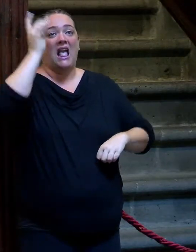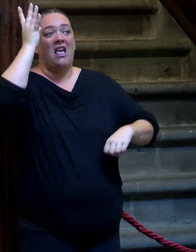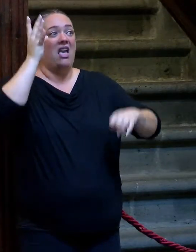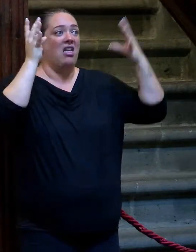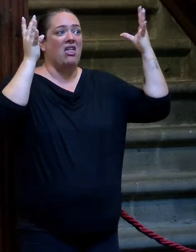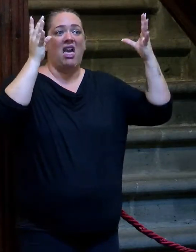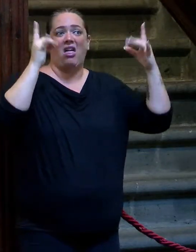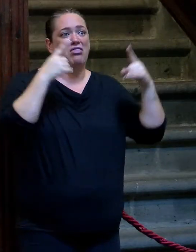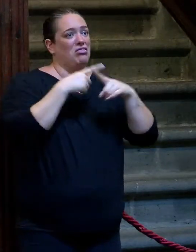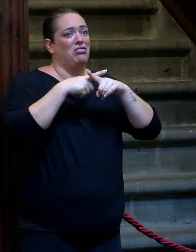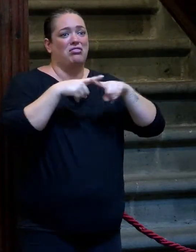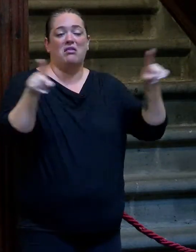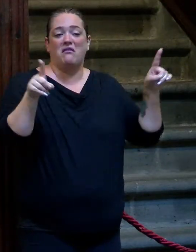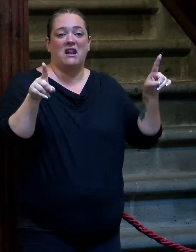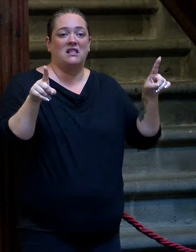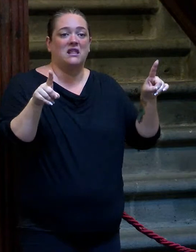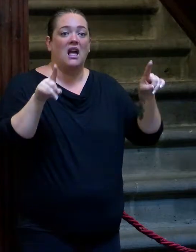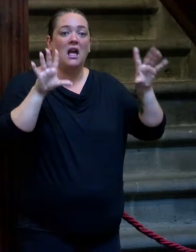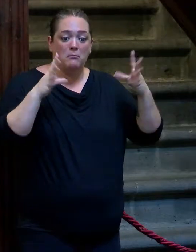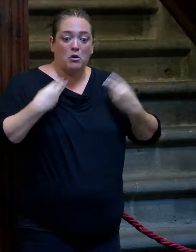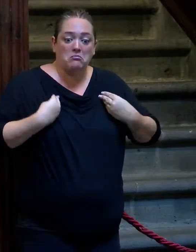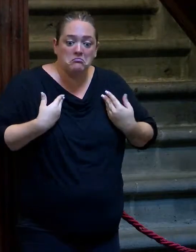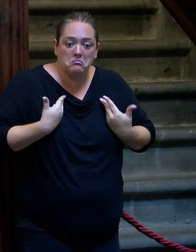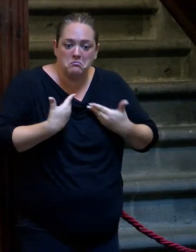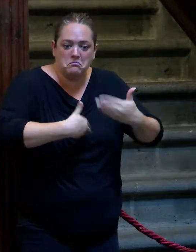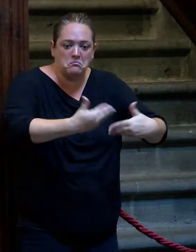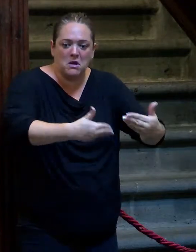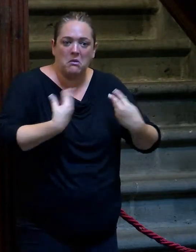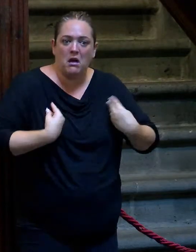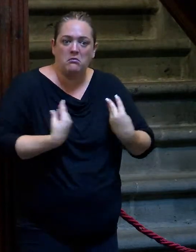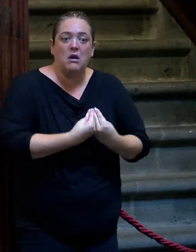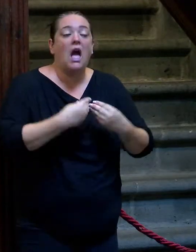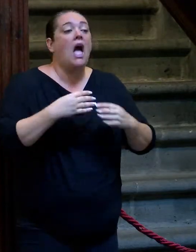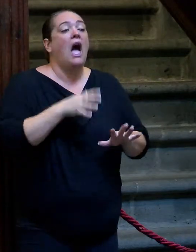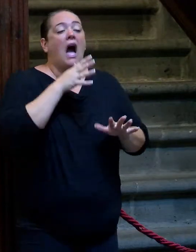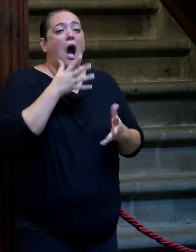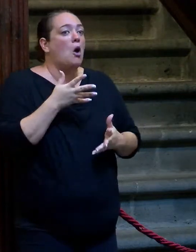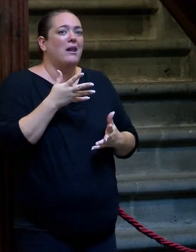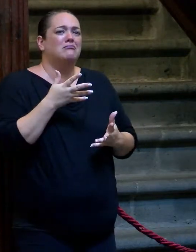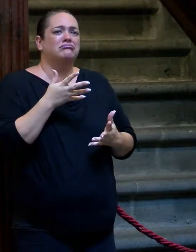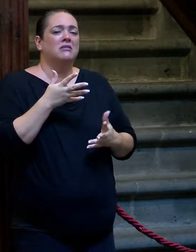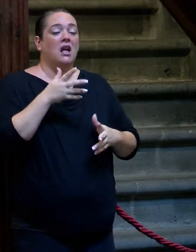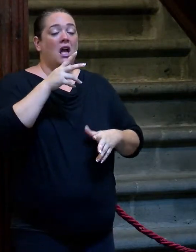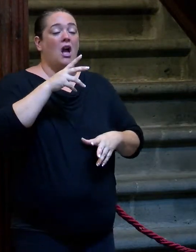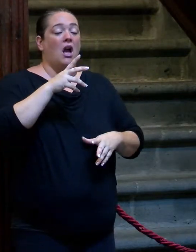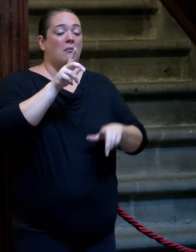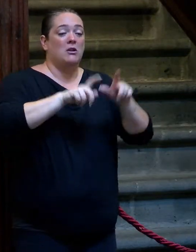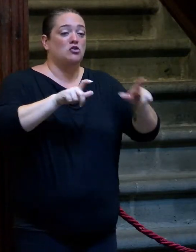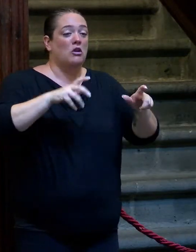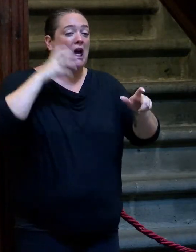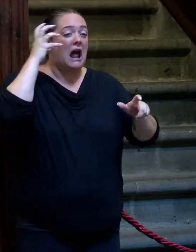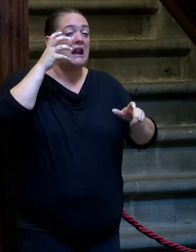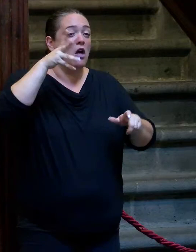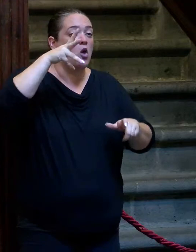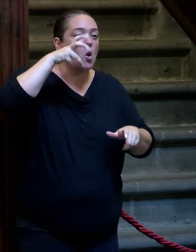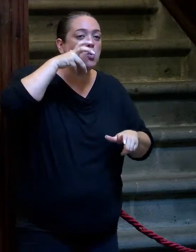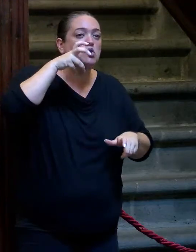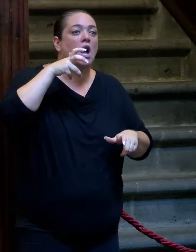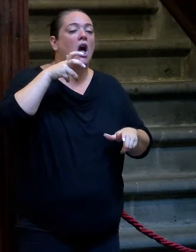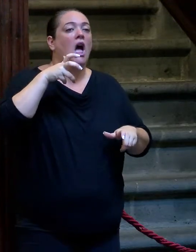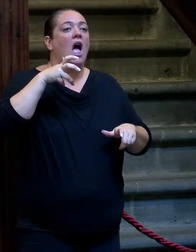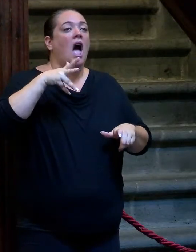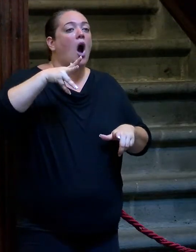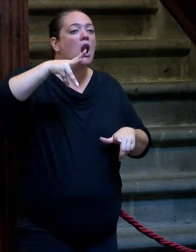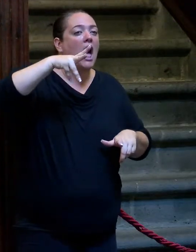antípodas, pero se vivía. Ahora es que nadie, ahora ya los lectores o los oyentes de radio hemos dejado de ser